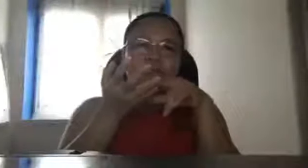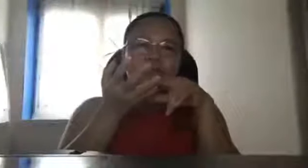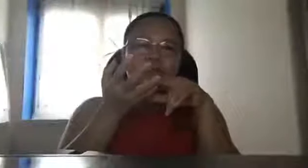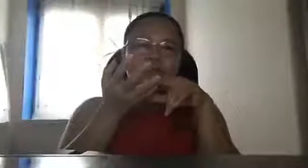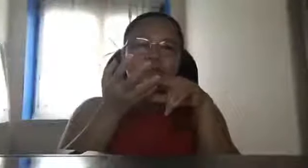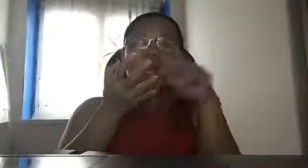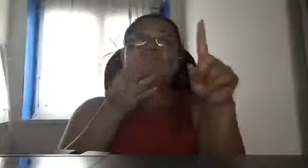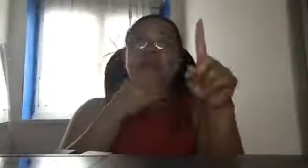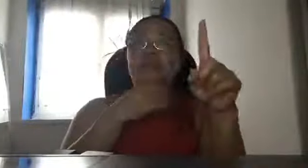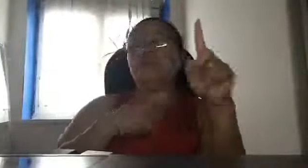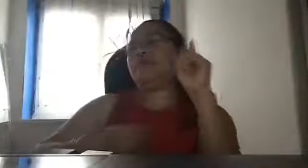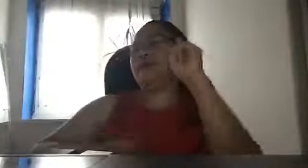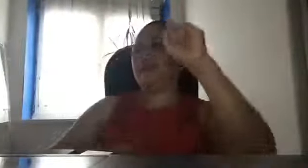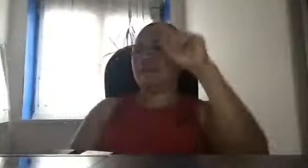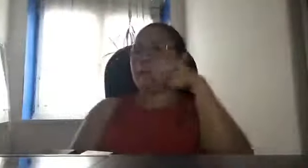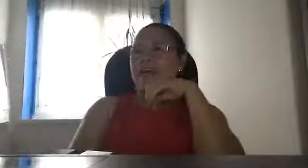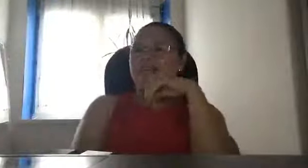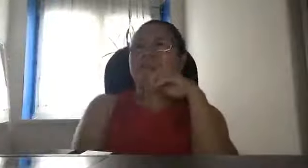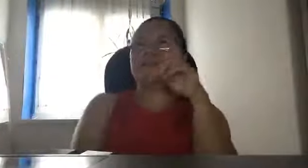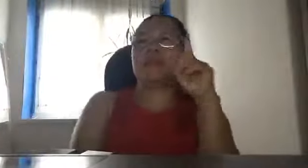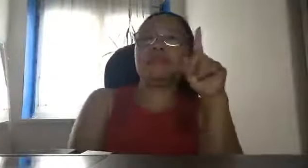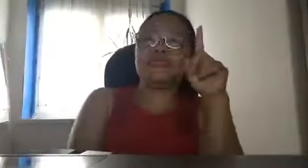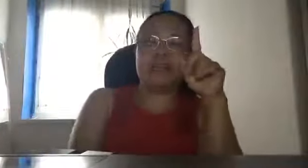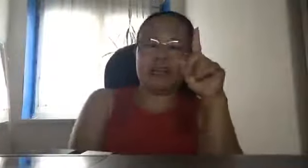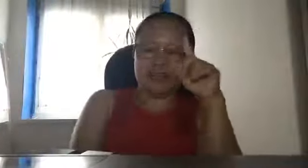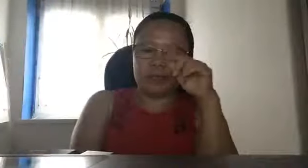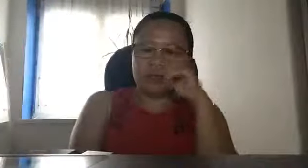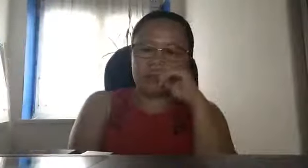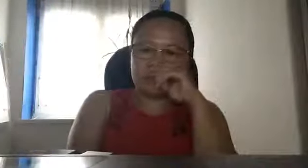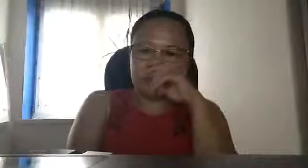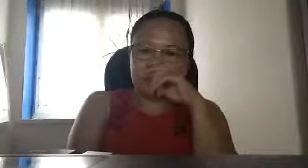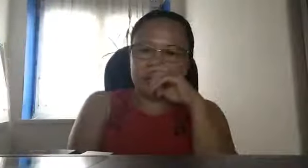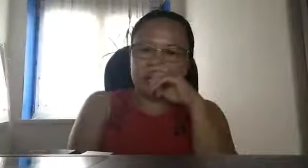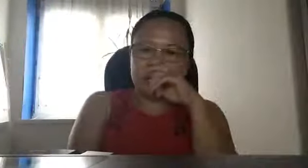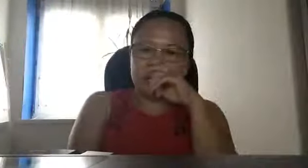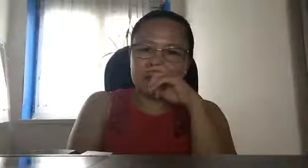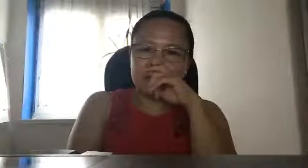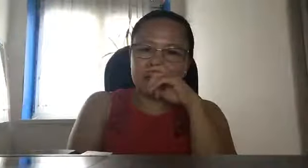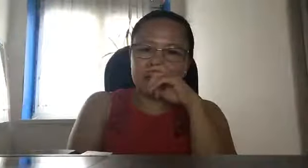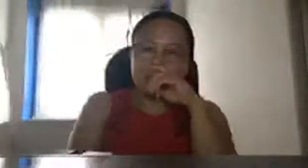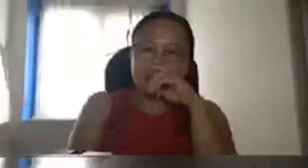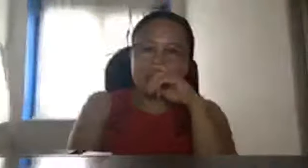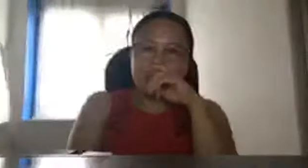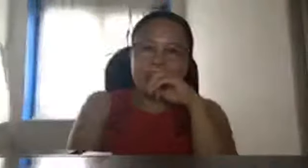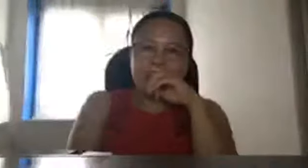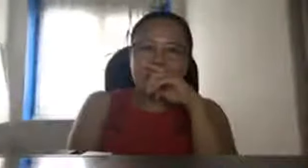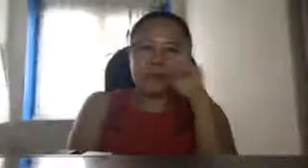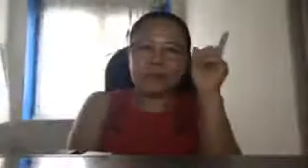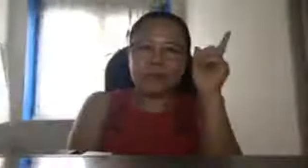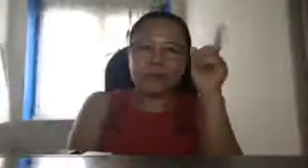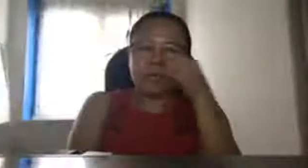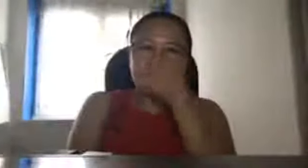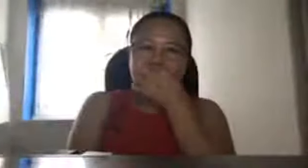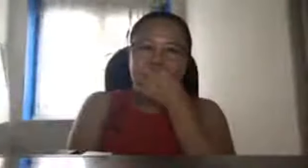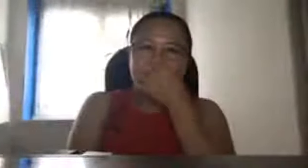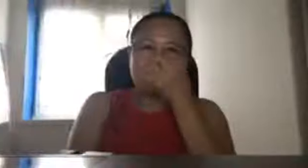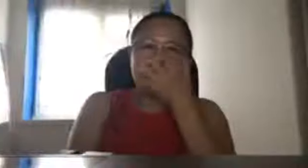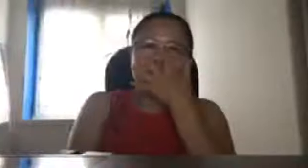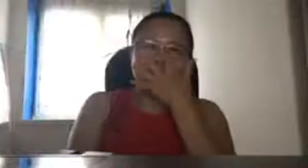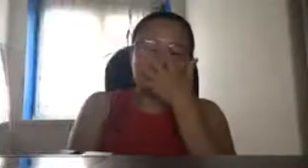ah ito nga pala guys meron sila ngayong meron silang itong mga scientist na